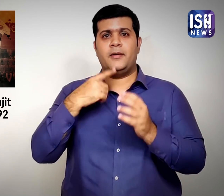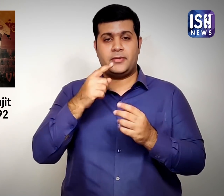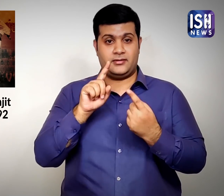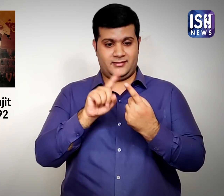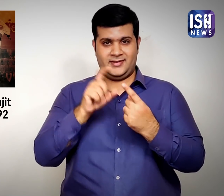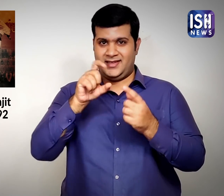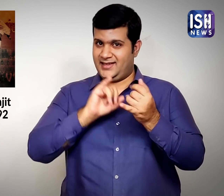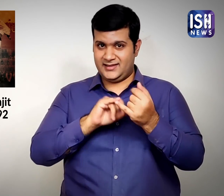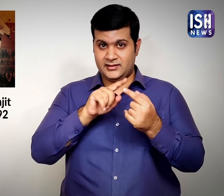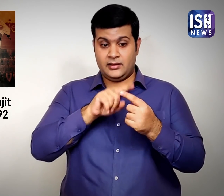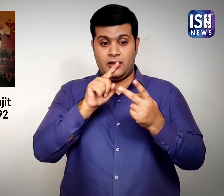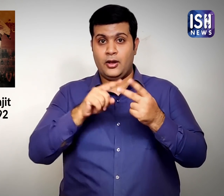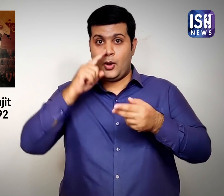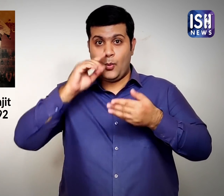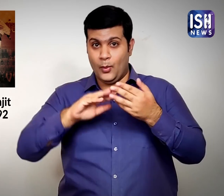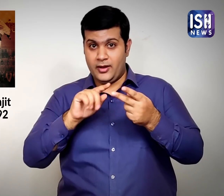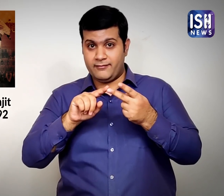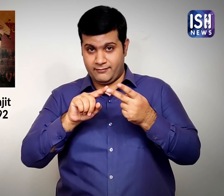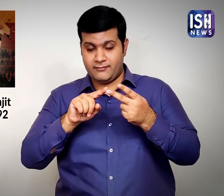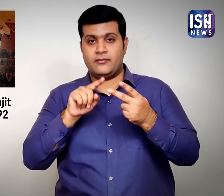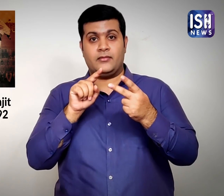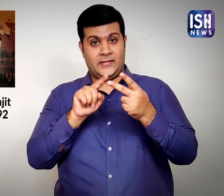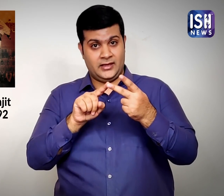उनकी पत्नी का बारा साल पहले निदन हो गया